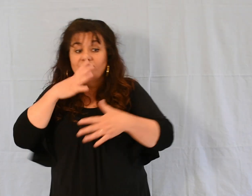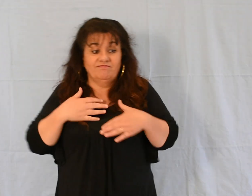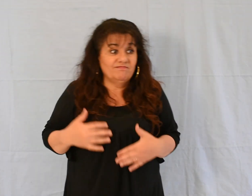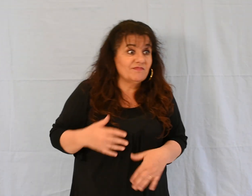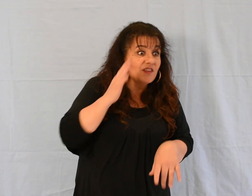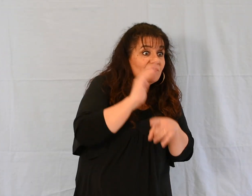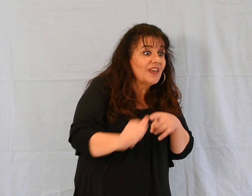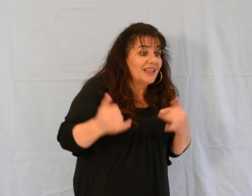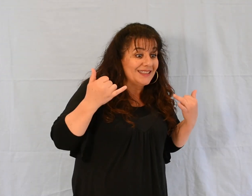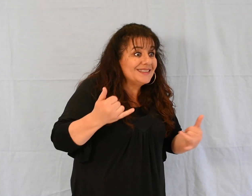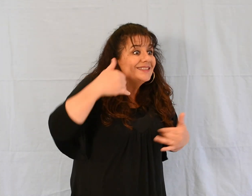Pendant qu'il était dans son corps